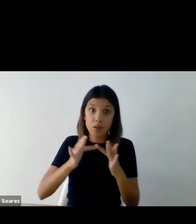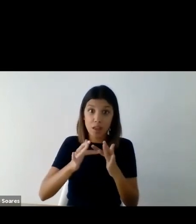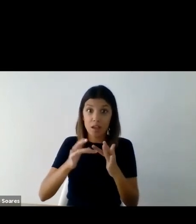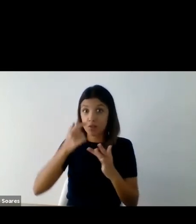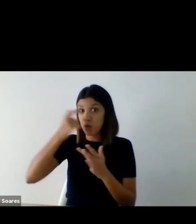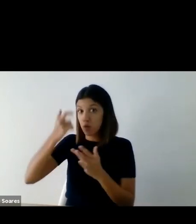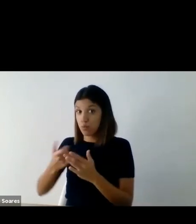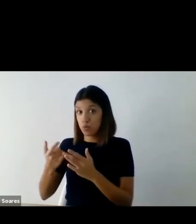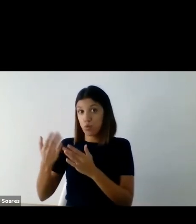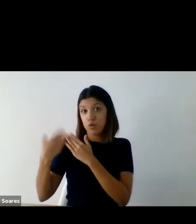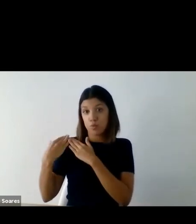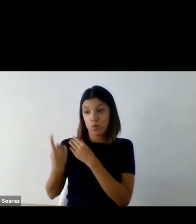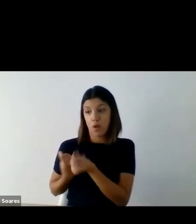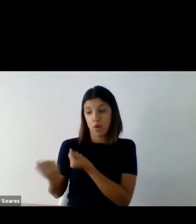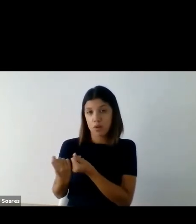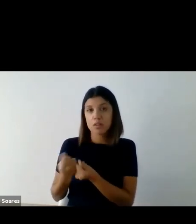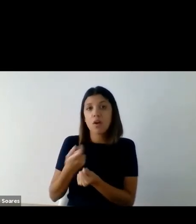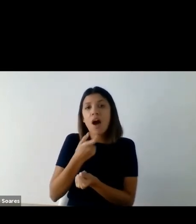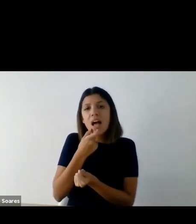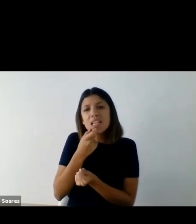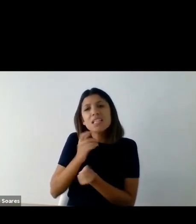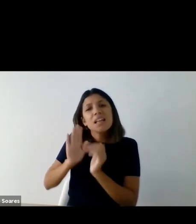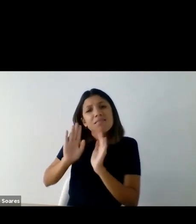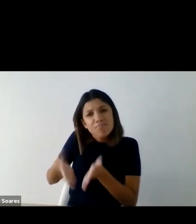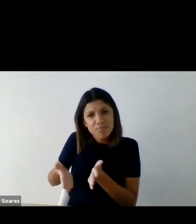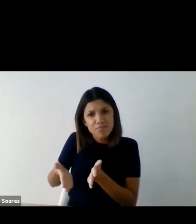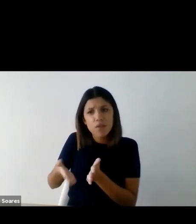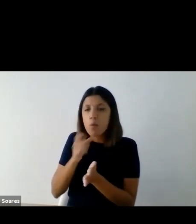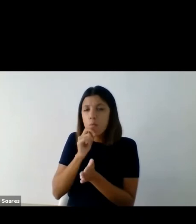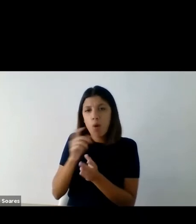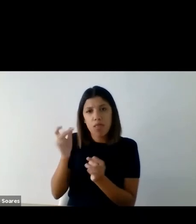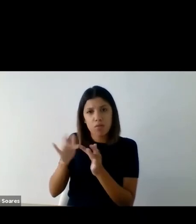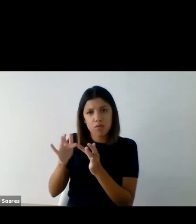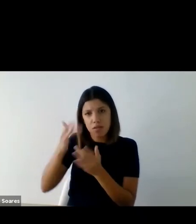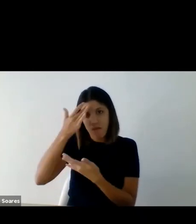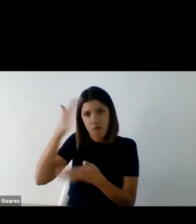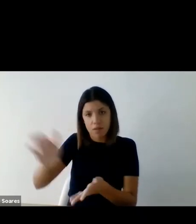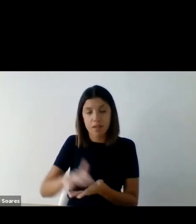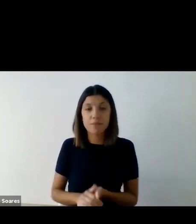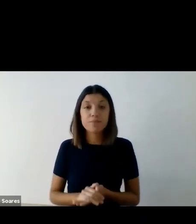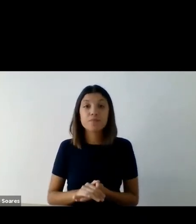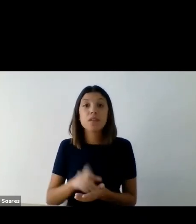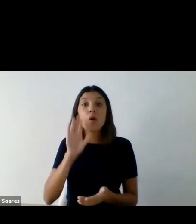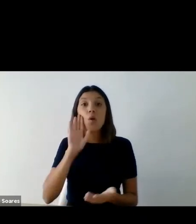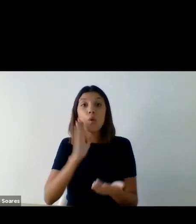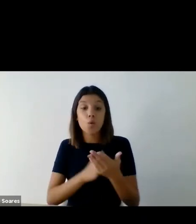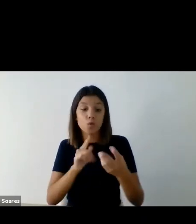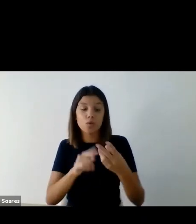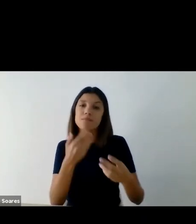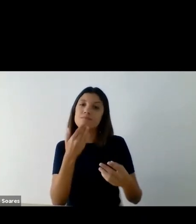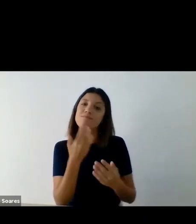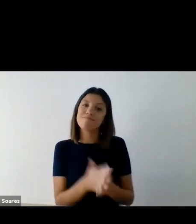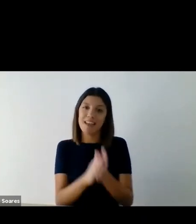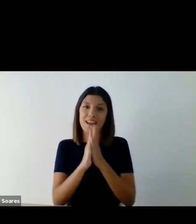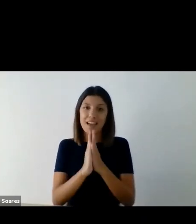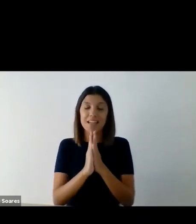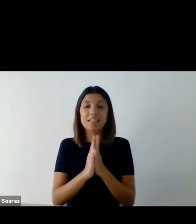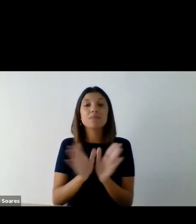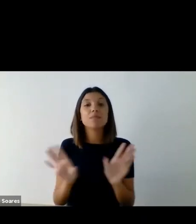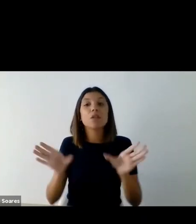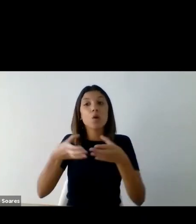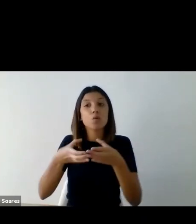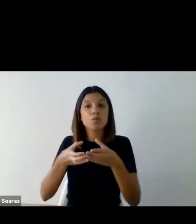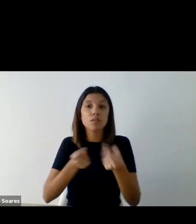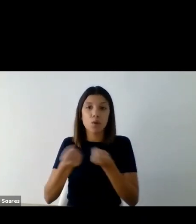ao longo do dia caso venham a precisar, caso necessitem. Por último, uma palavra de agradecimento à Comissão Organizadora